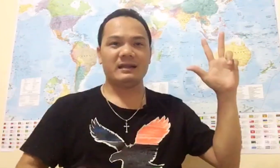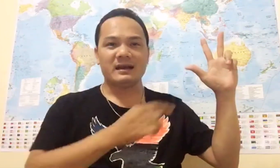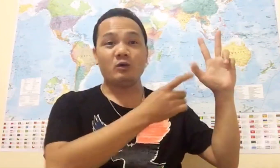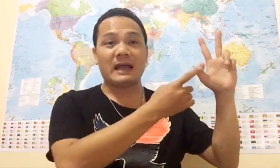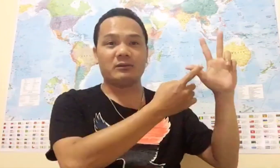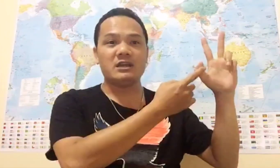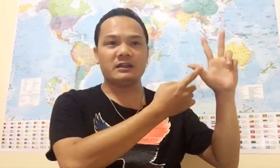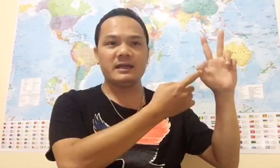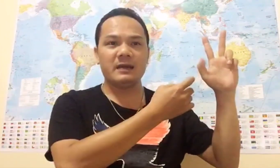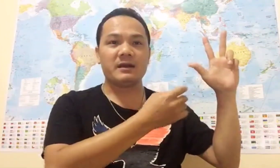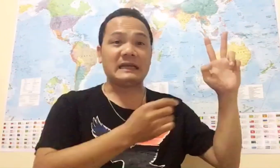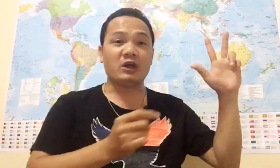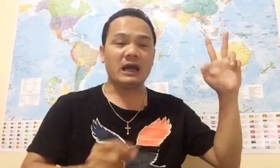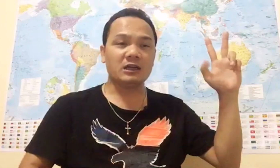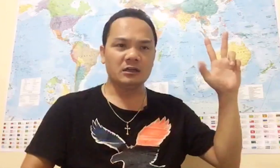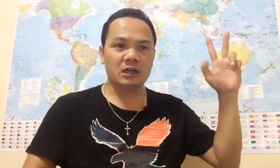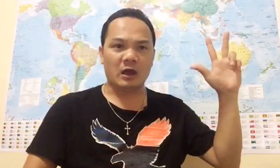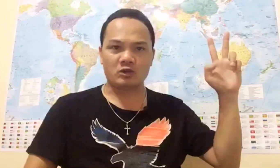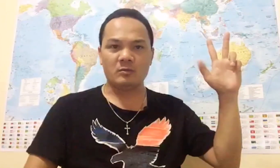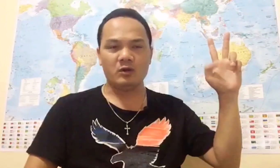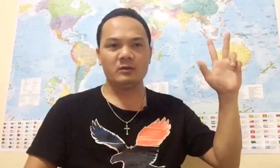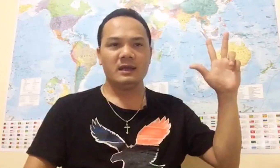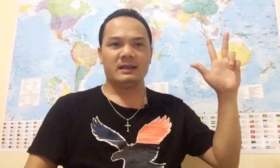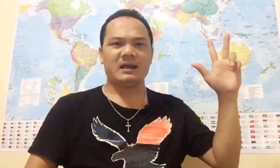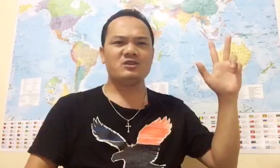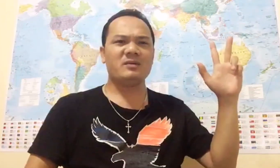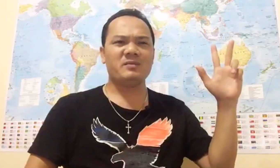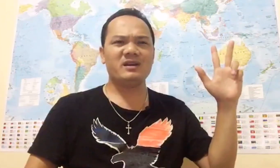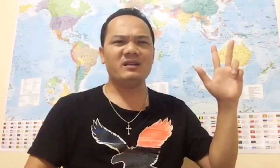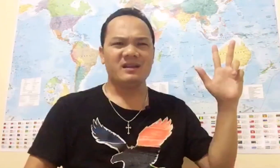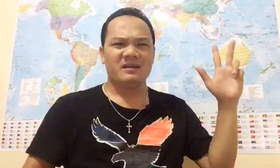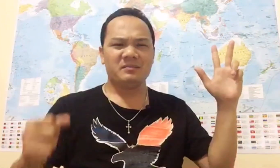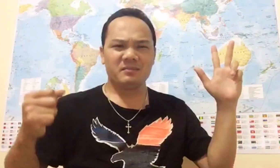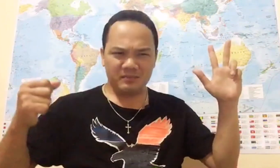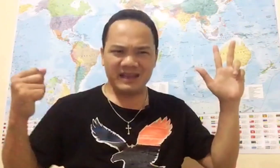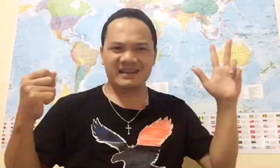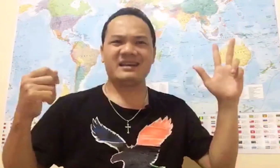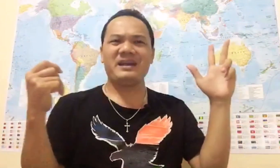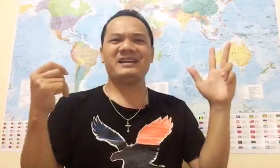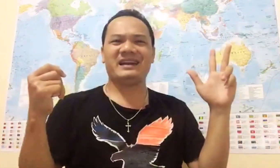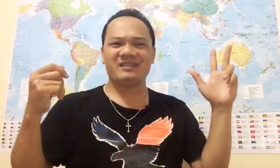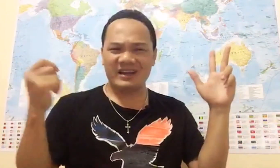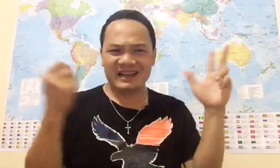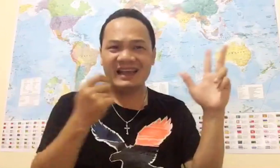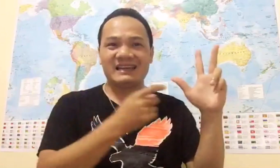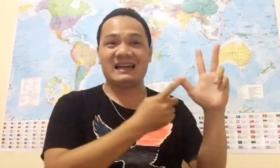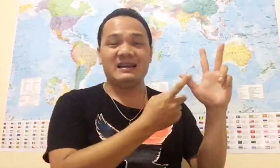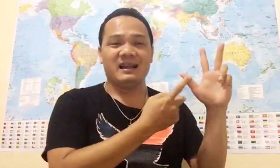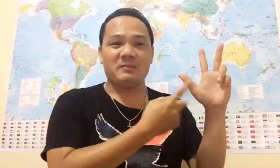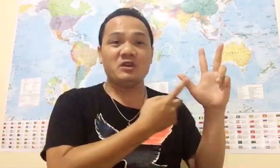Đầu Tàu tự do thế giới Mà nó đánh cho ngất ngư Nhất đầu sổ mũi luôn Thằng ông Trump Ông mới nói Make American great again Là làm cho